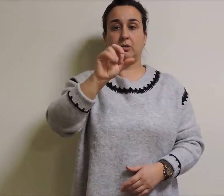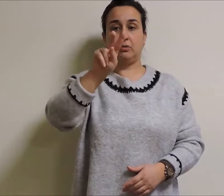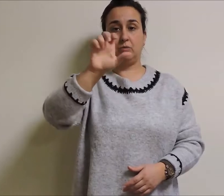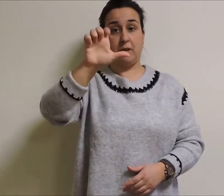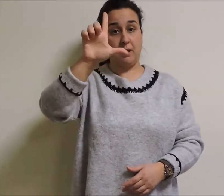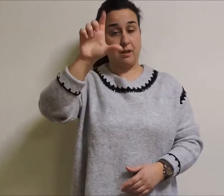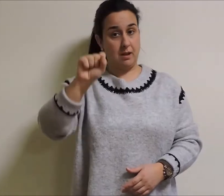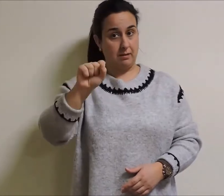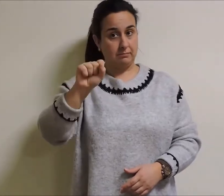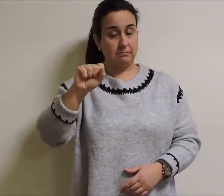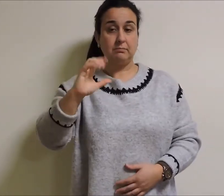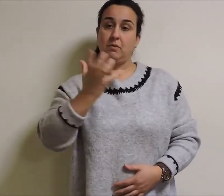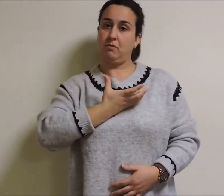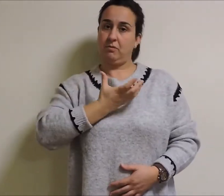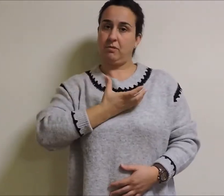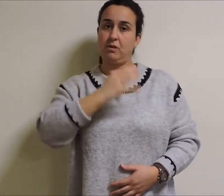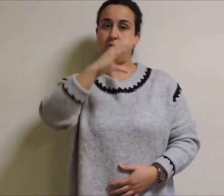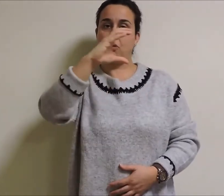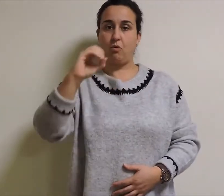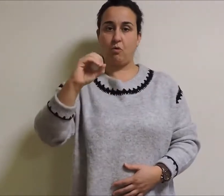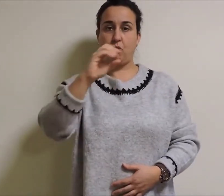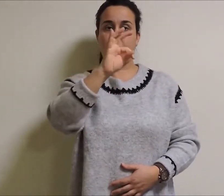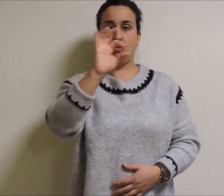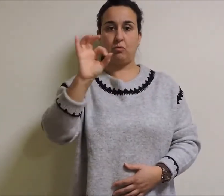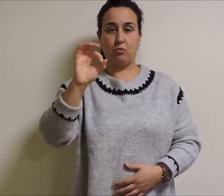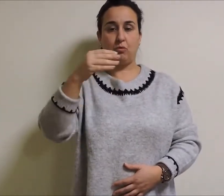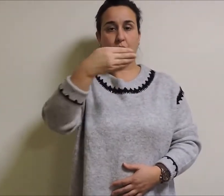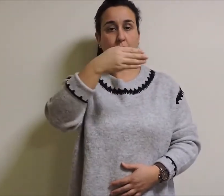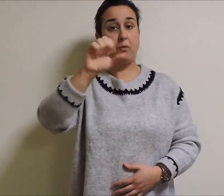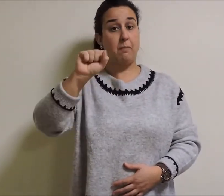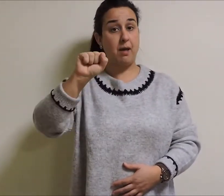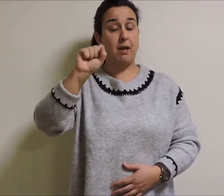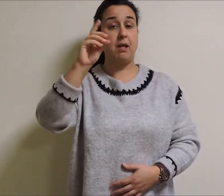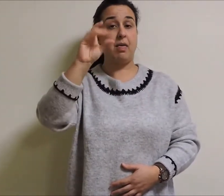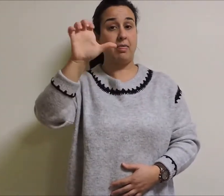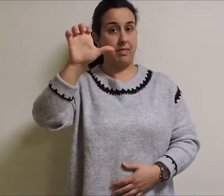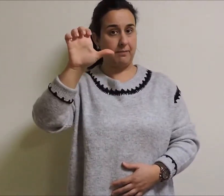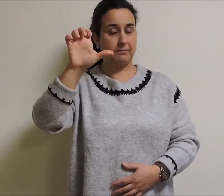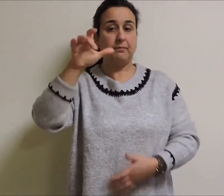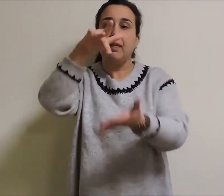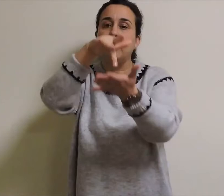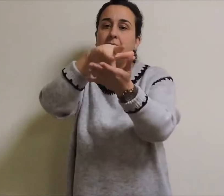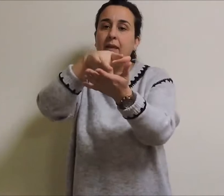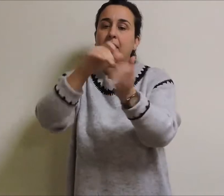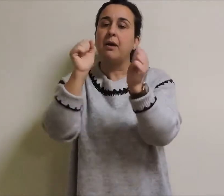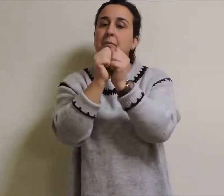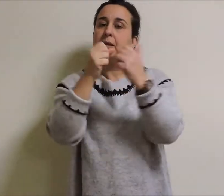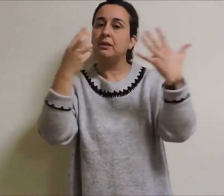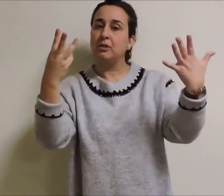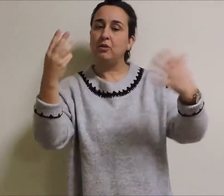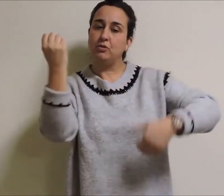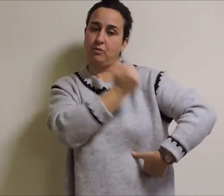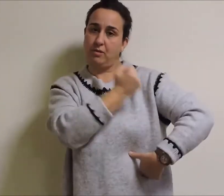Concello de Cotobane, o 28 de dezembro de 1905.